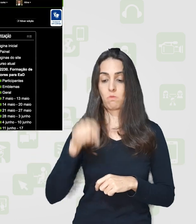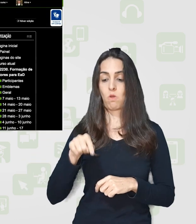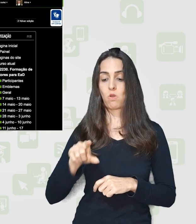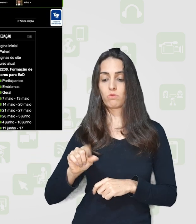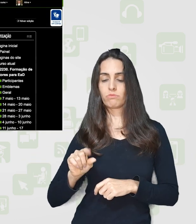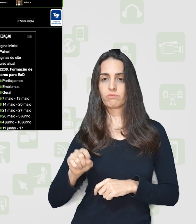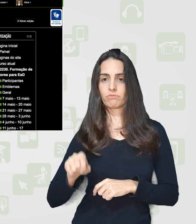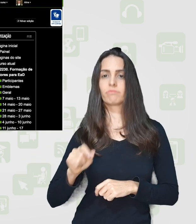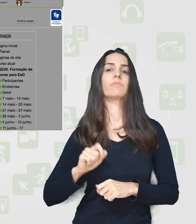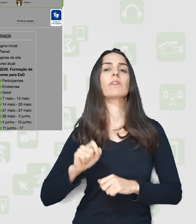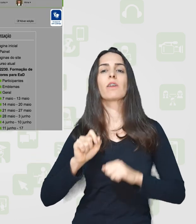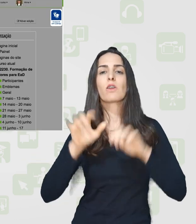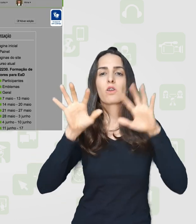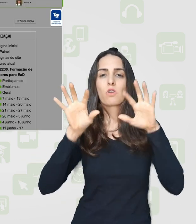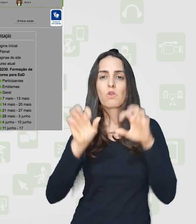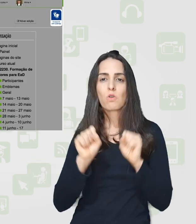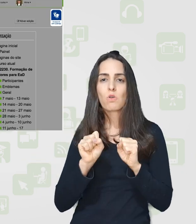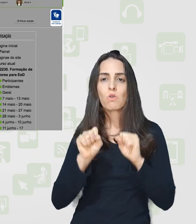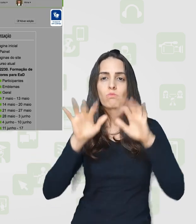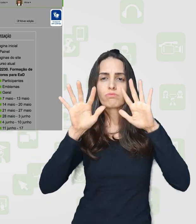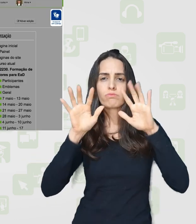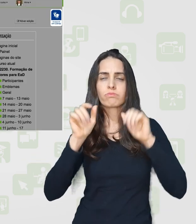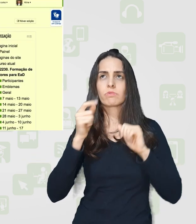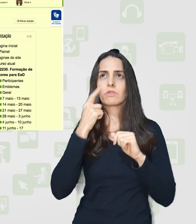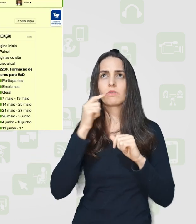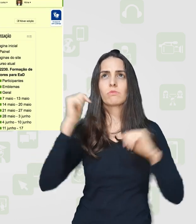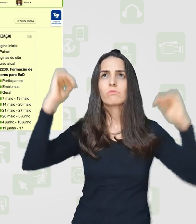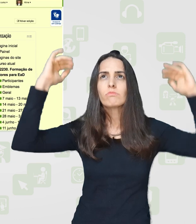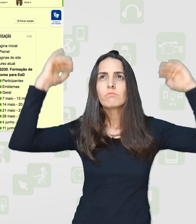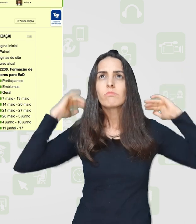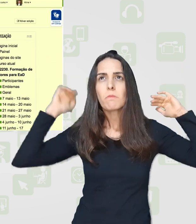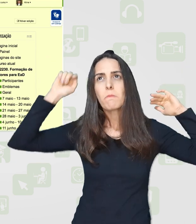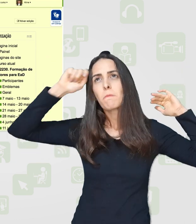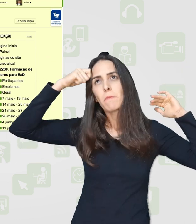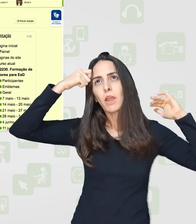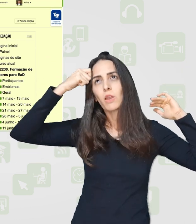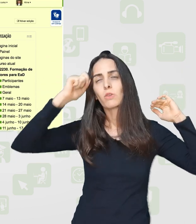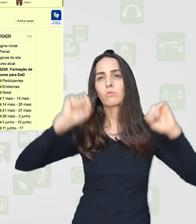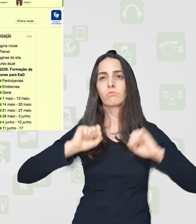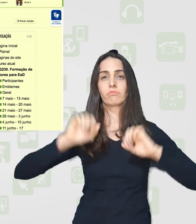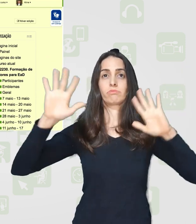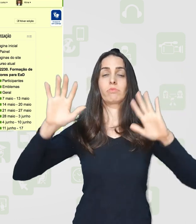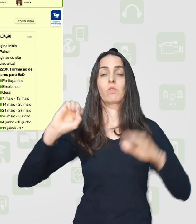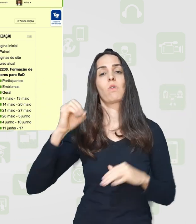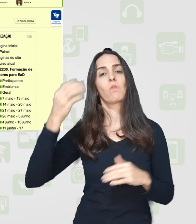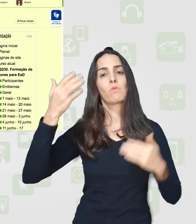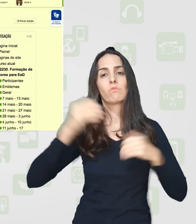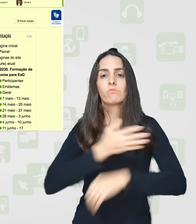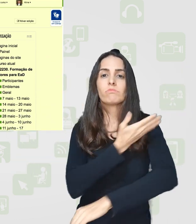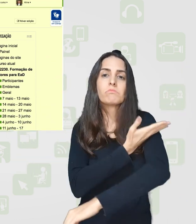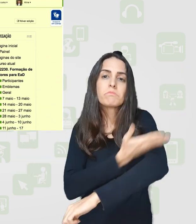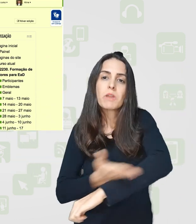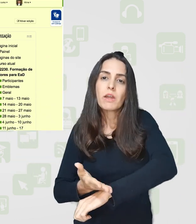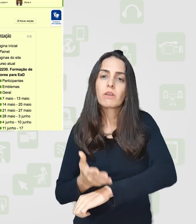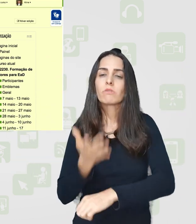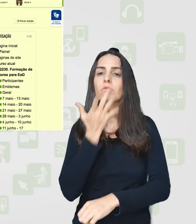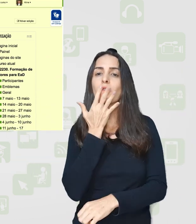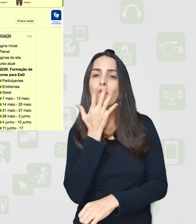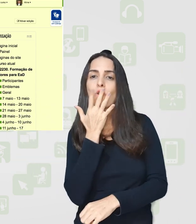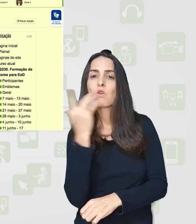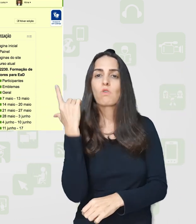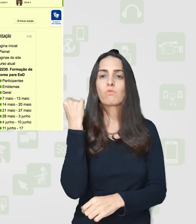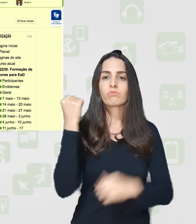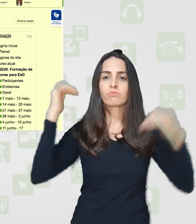Aqui eu altero o contraste de acordo com aquele que melhor se adapta ao meu